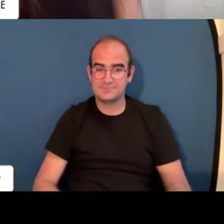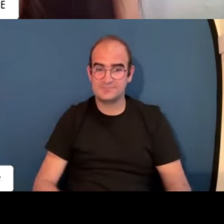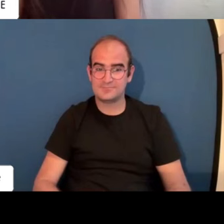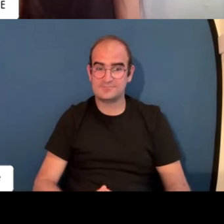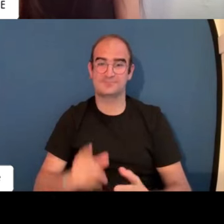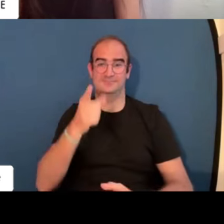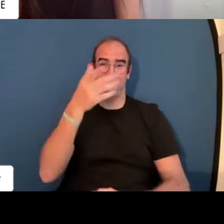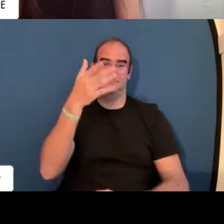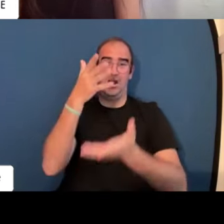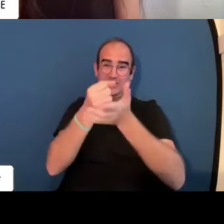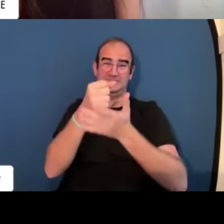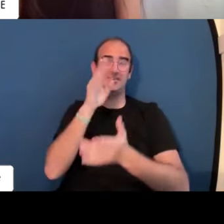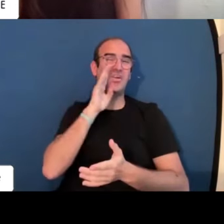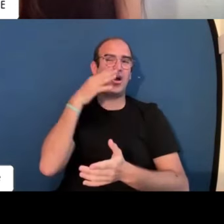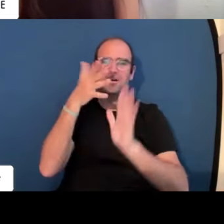pasamos a la siguiente